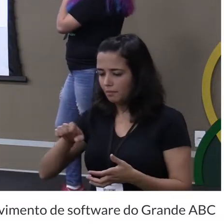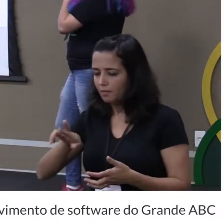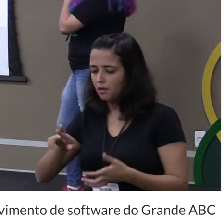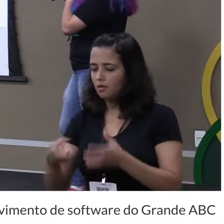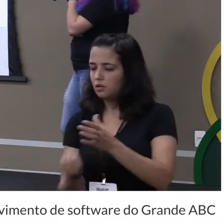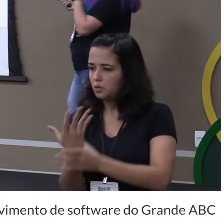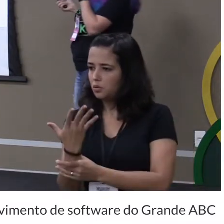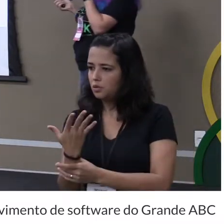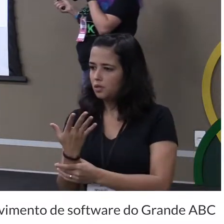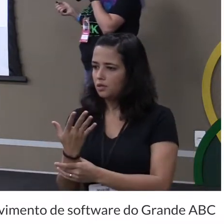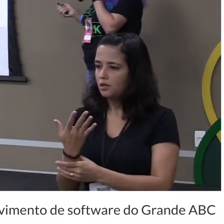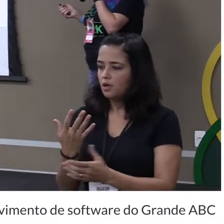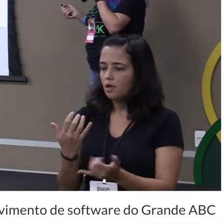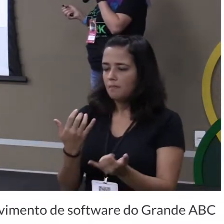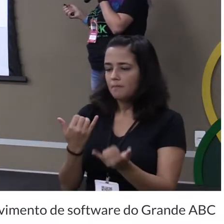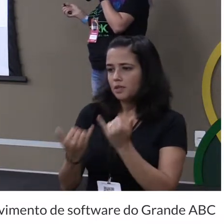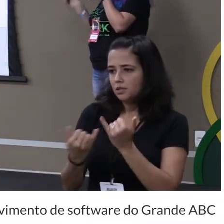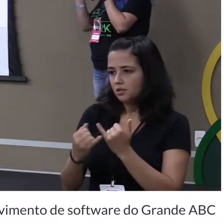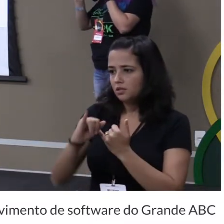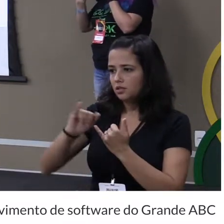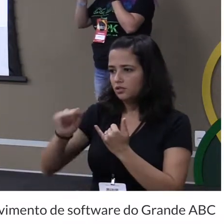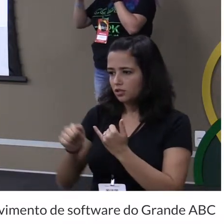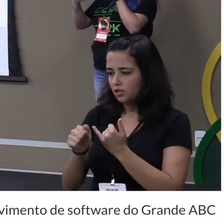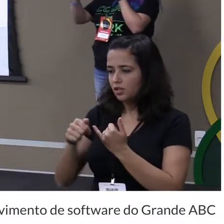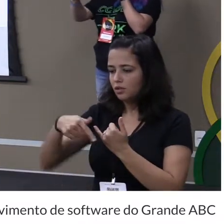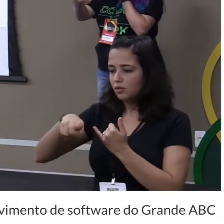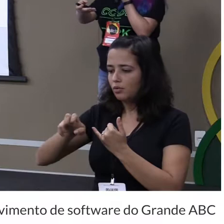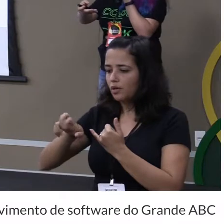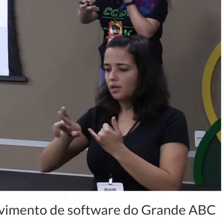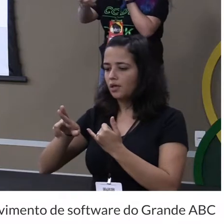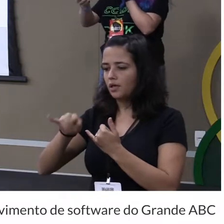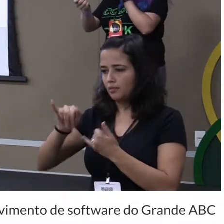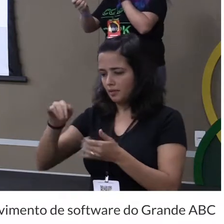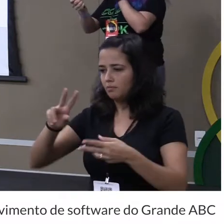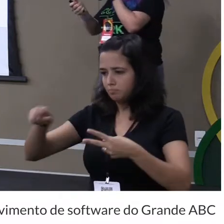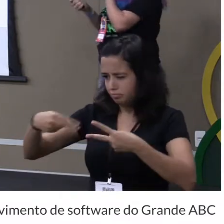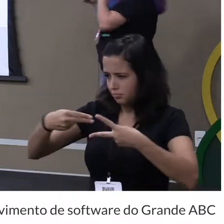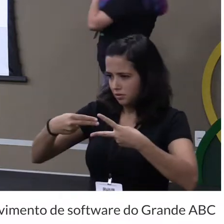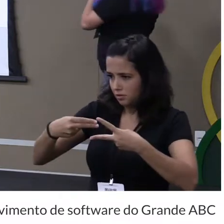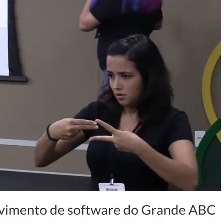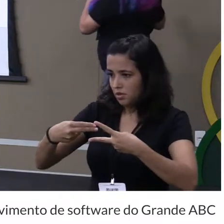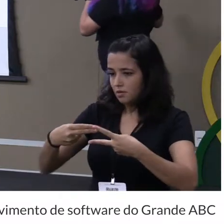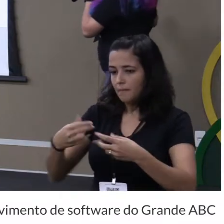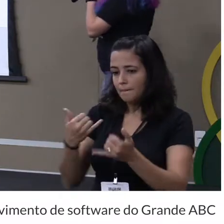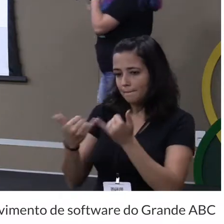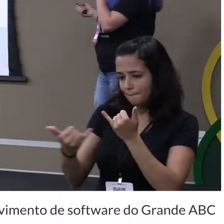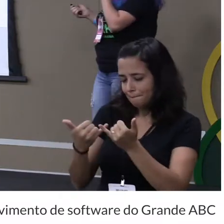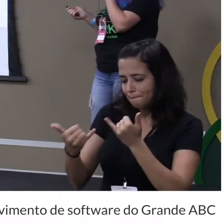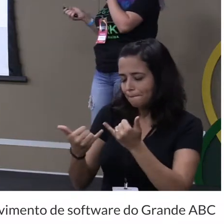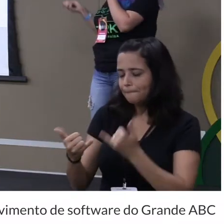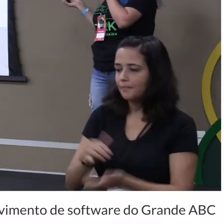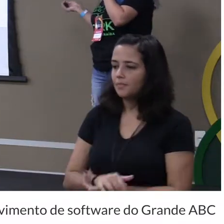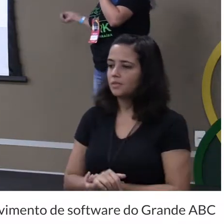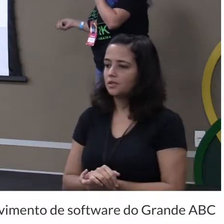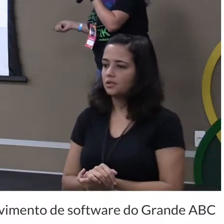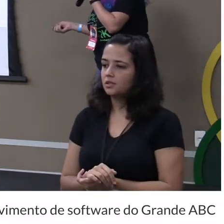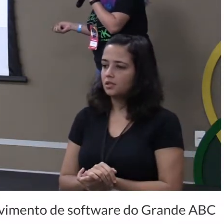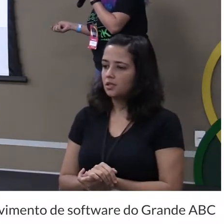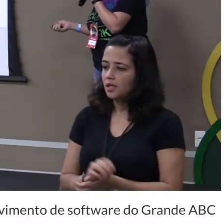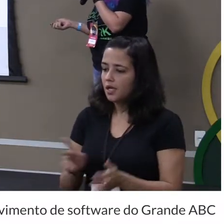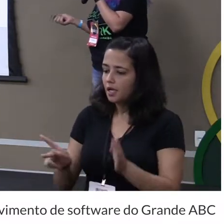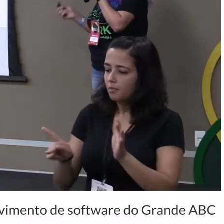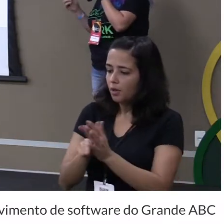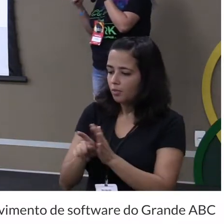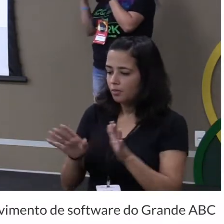ele é tipo um jQuery sabe o jQuery que ajudou bastante a gente então ele é tipo um jQuery só que para web components